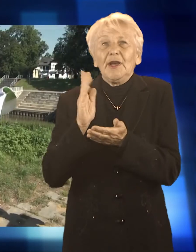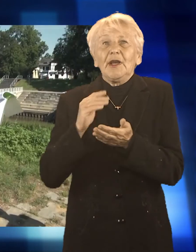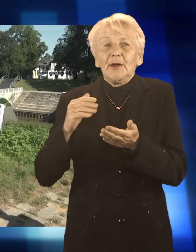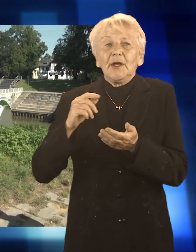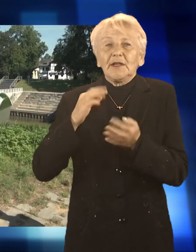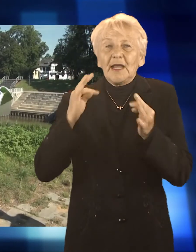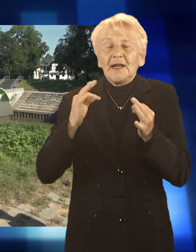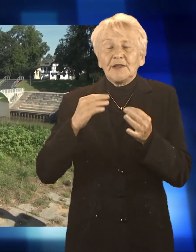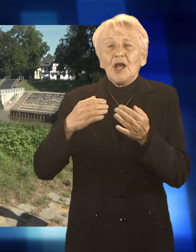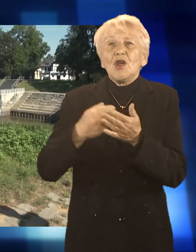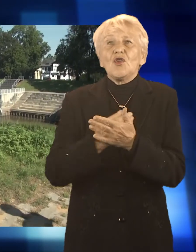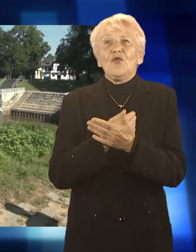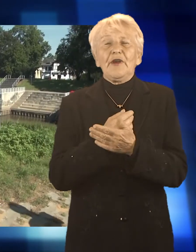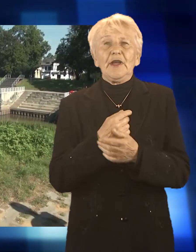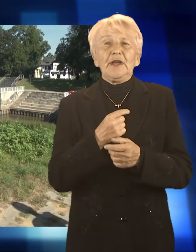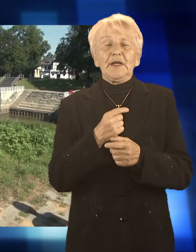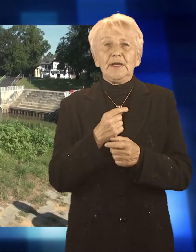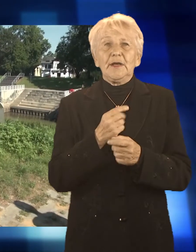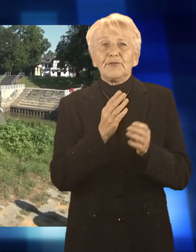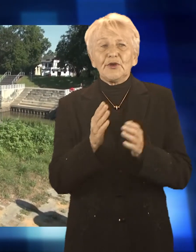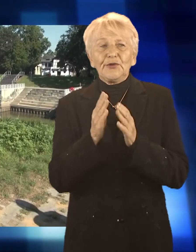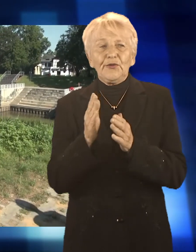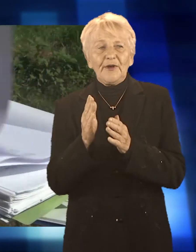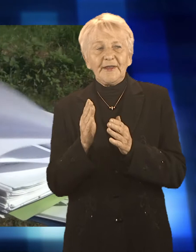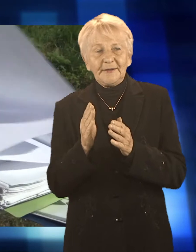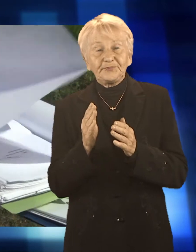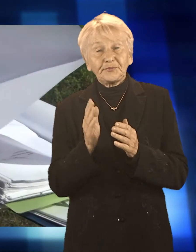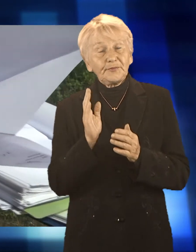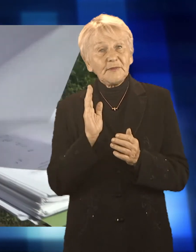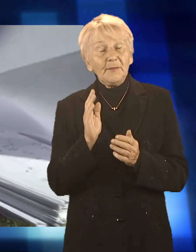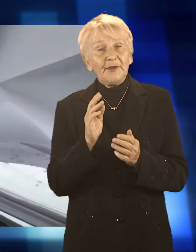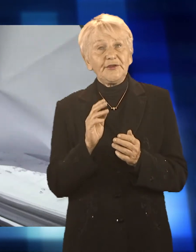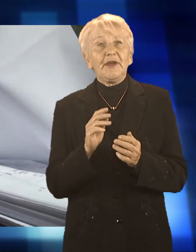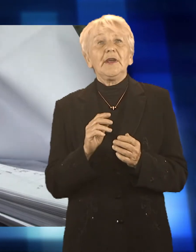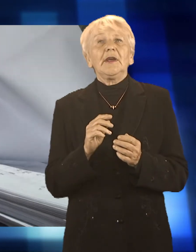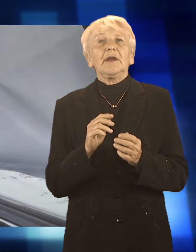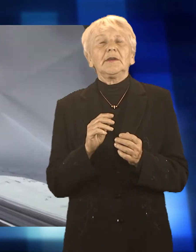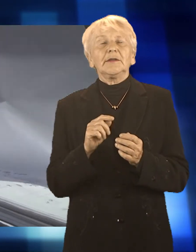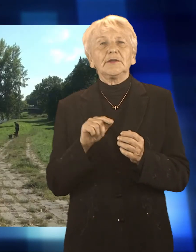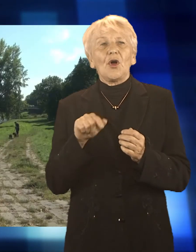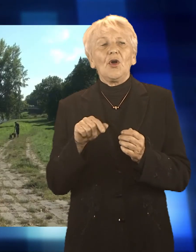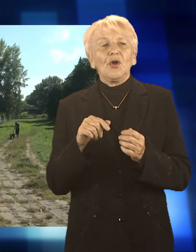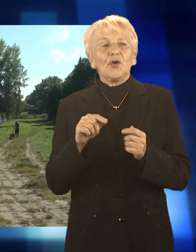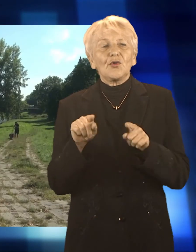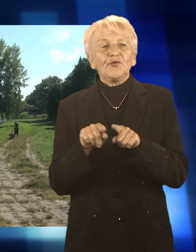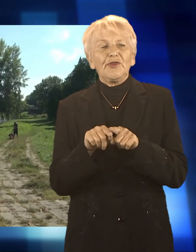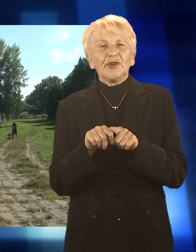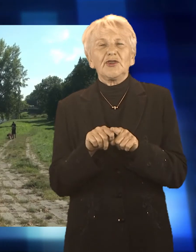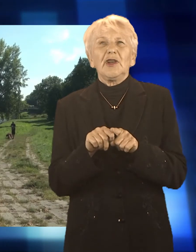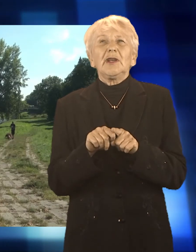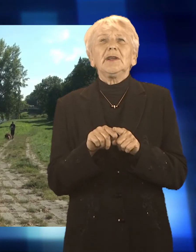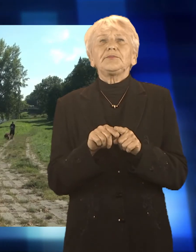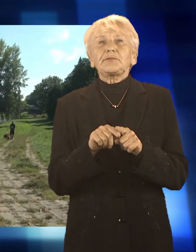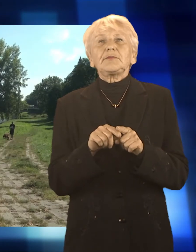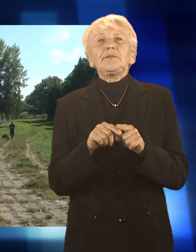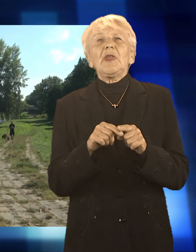Oto oficjalne przekazanie placu budowy pod inwestycję, która obejmuje przebudowę lewostronnych bulwarów Odry, do tej pory będących martwą,